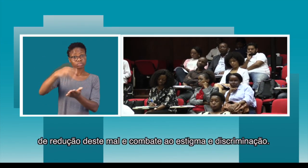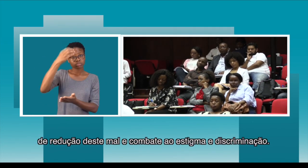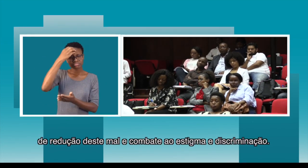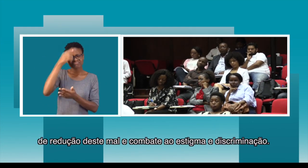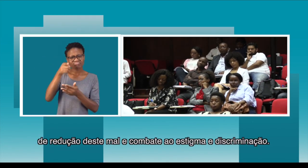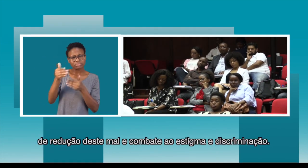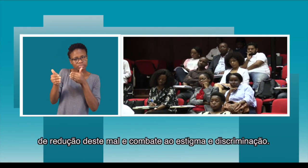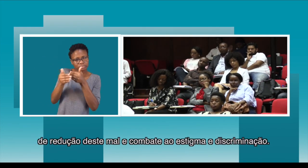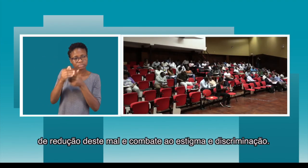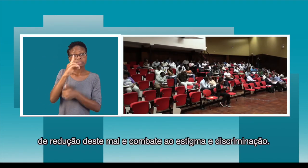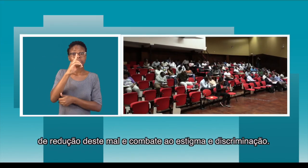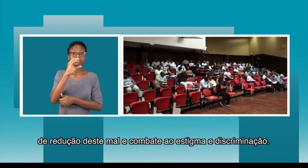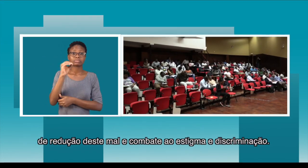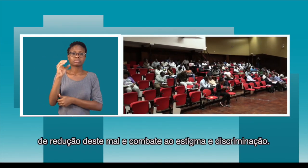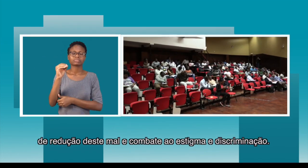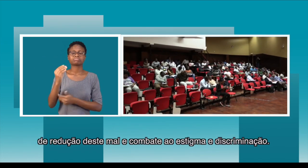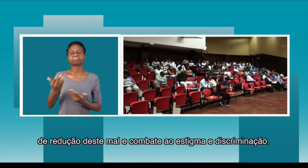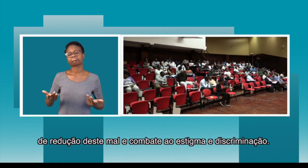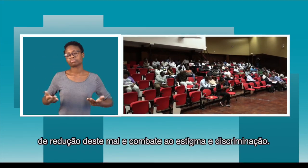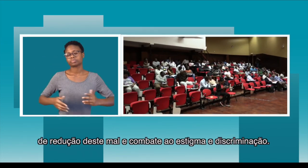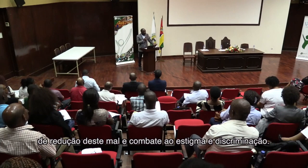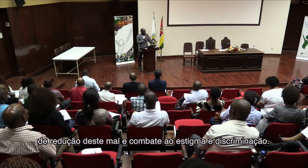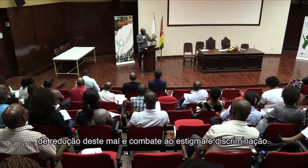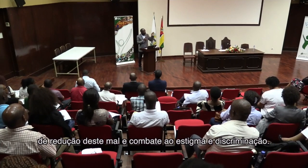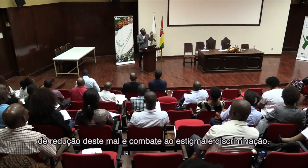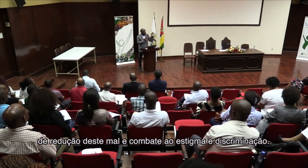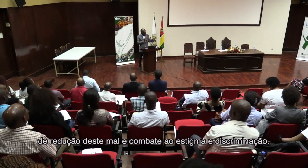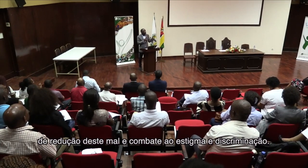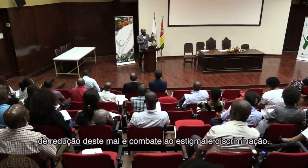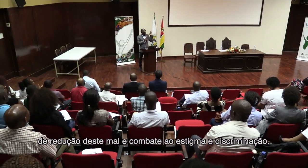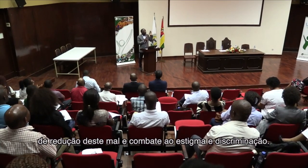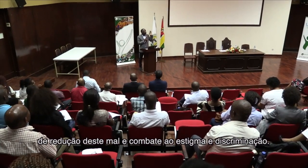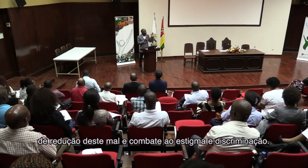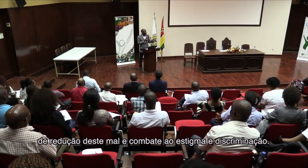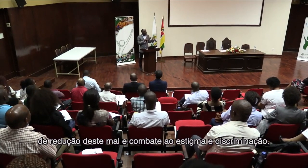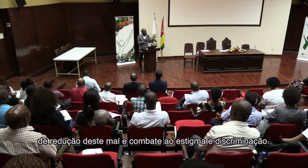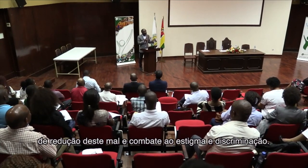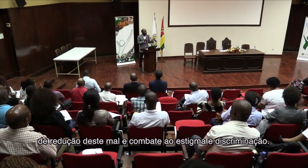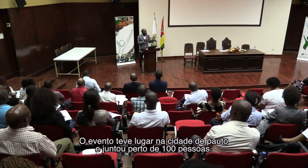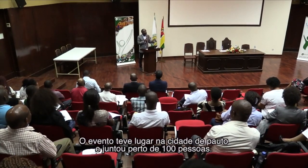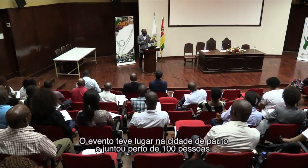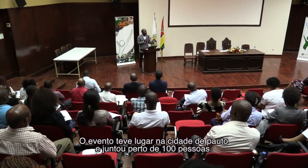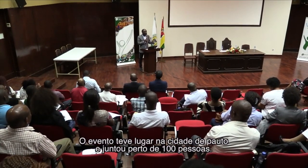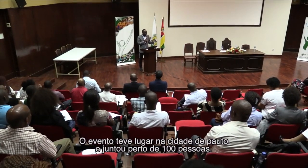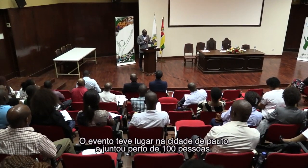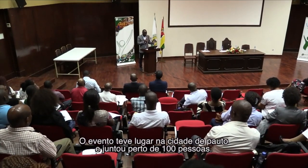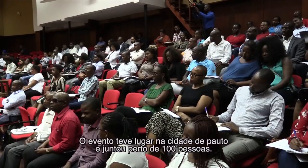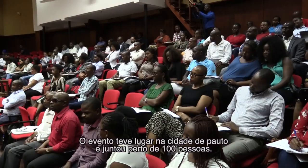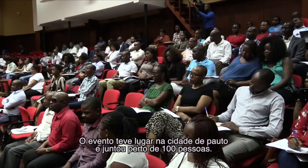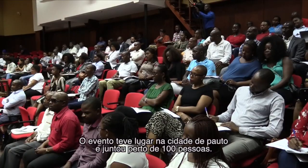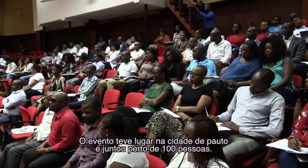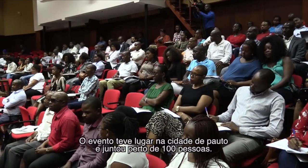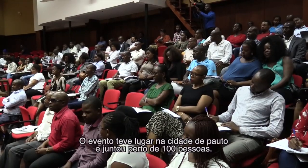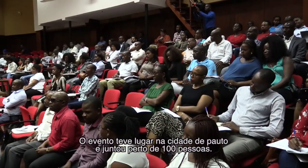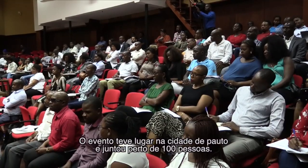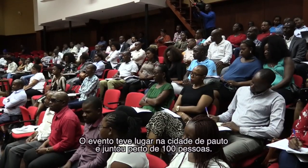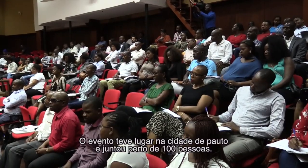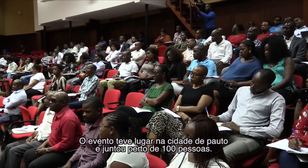redução deste mal e combate ao estigma e discriminação. O evento teve lugar na cidade de Maputo e